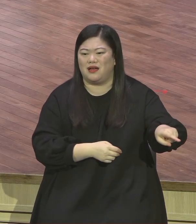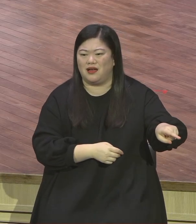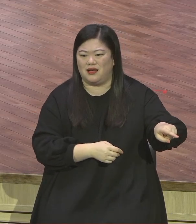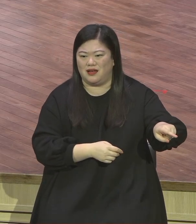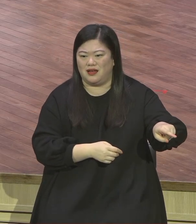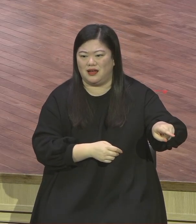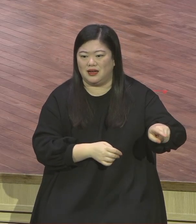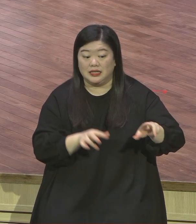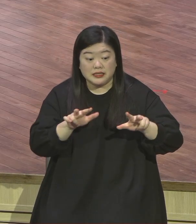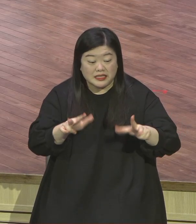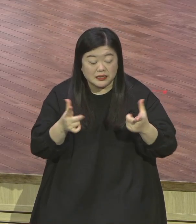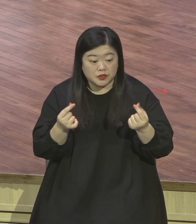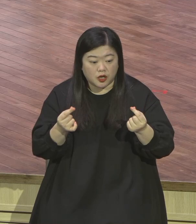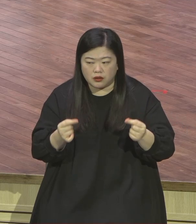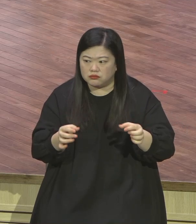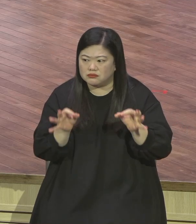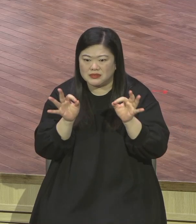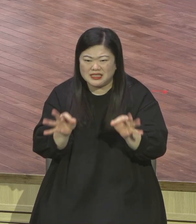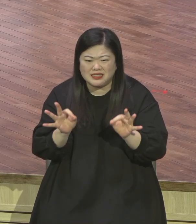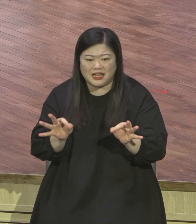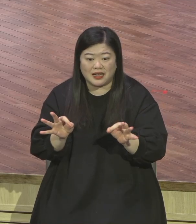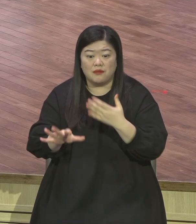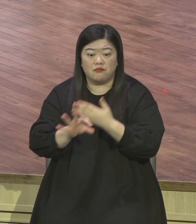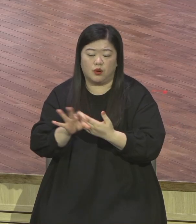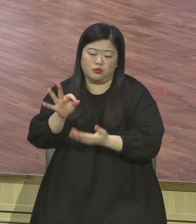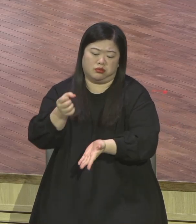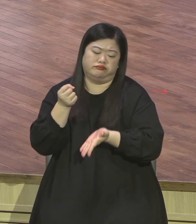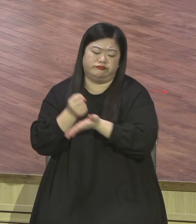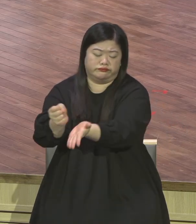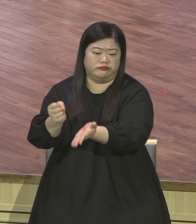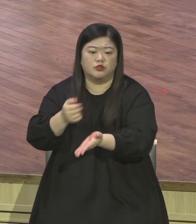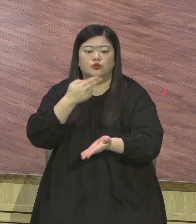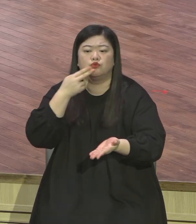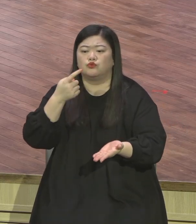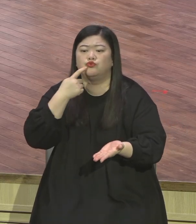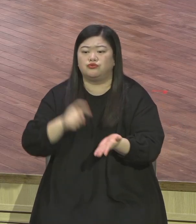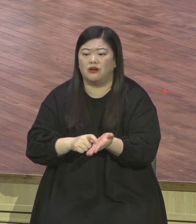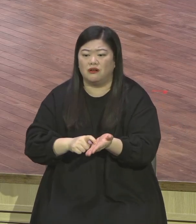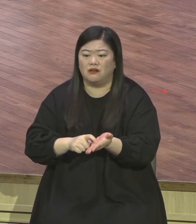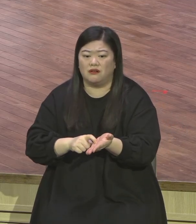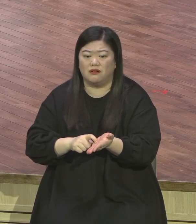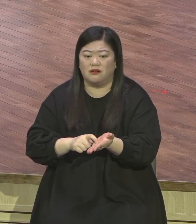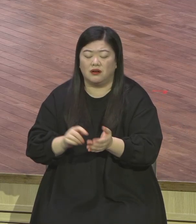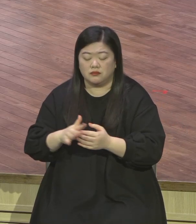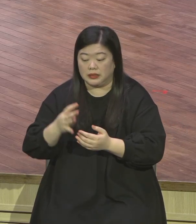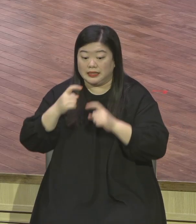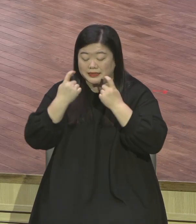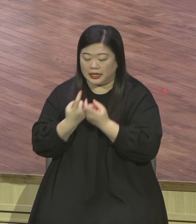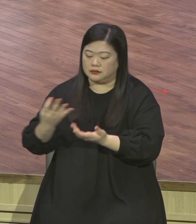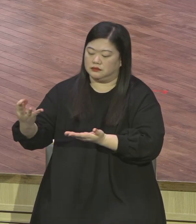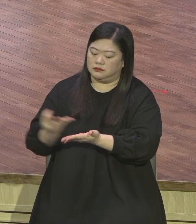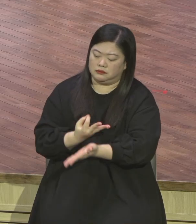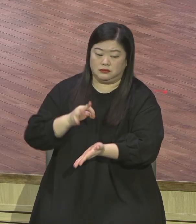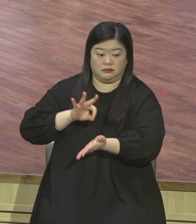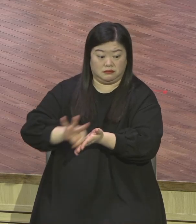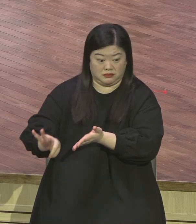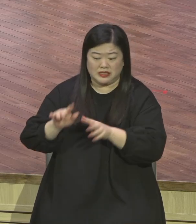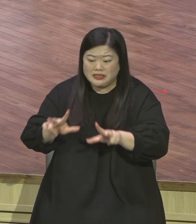지금처럼 이런 은행이 없기 때문에 돈을 벌고 모으면 주로 이렇게 금이나